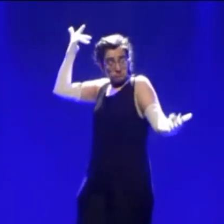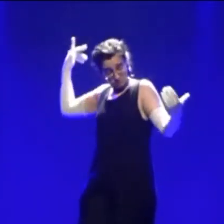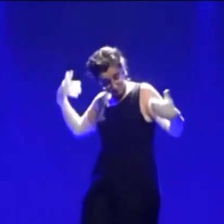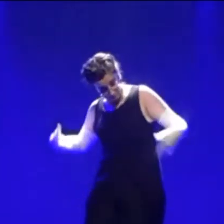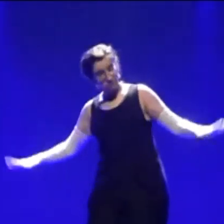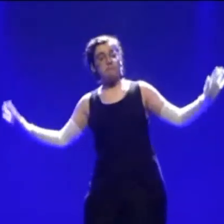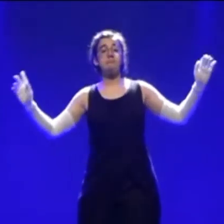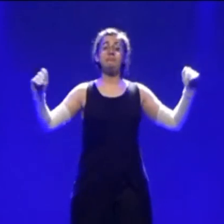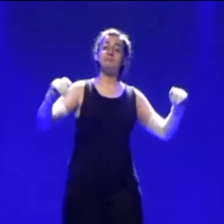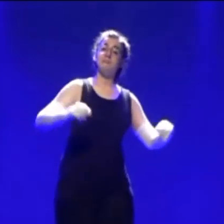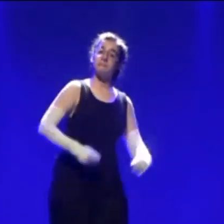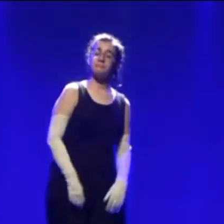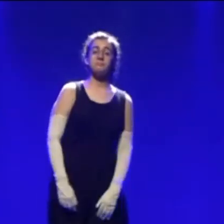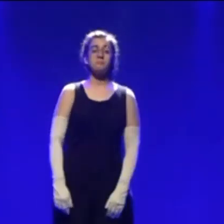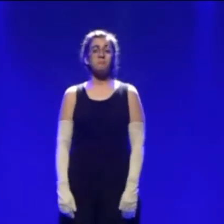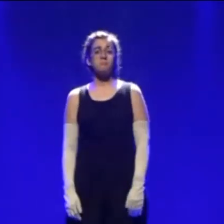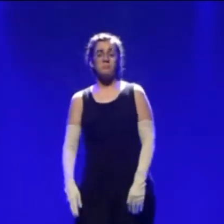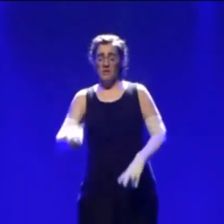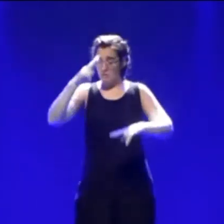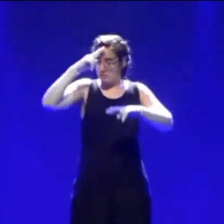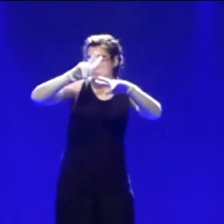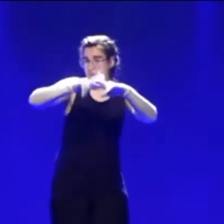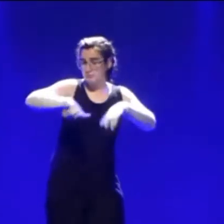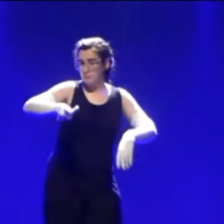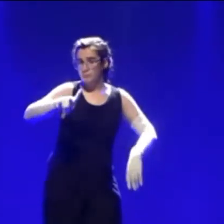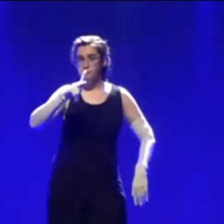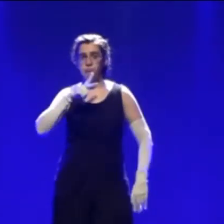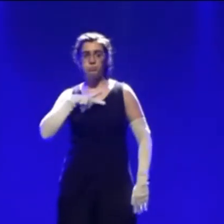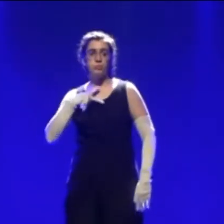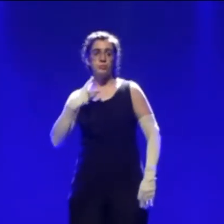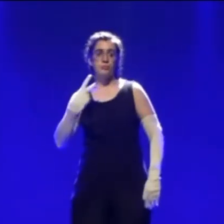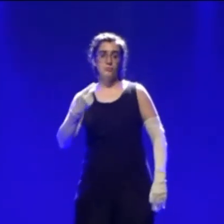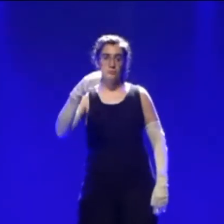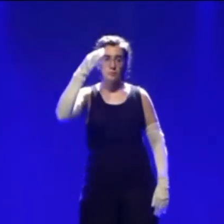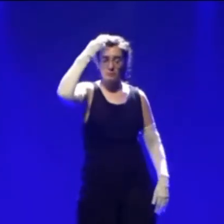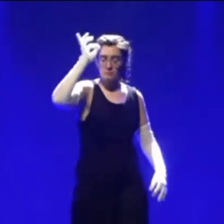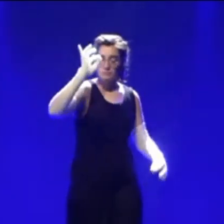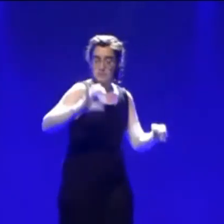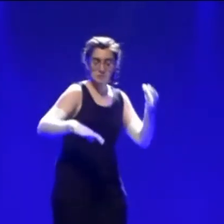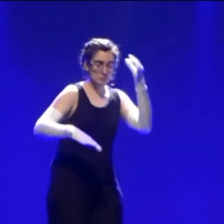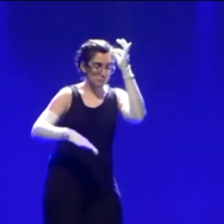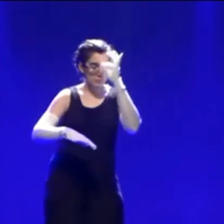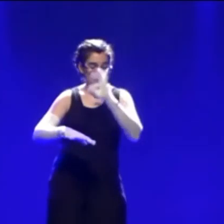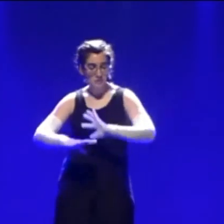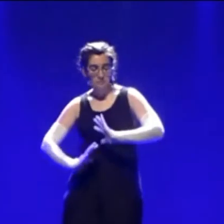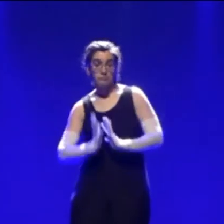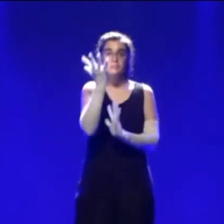passé avec mes souvenirs. J'ai